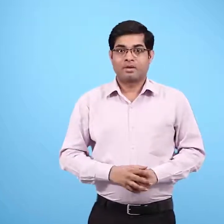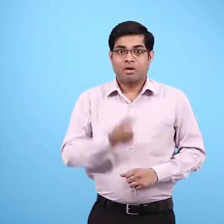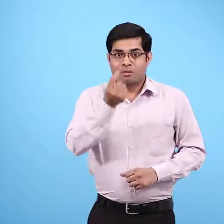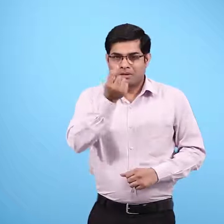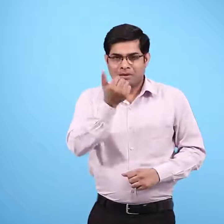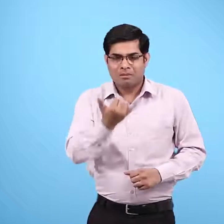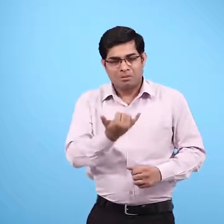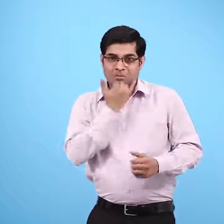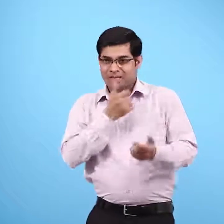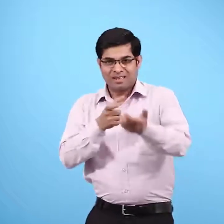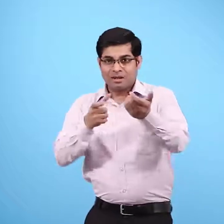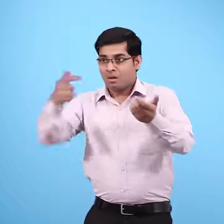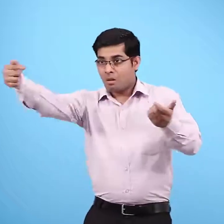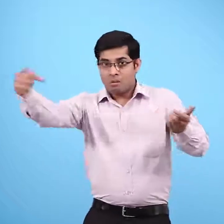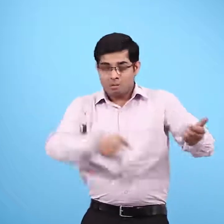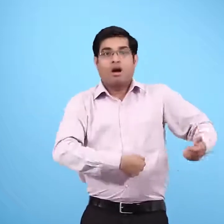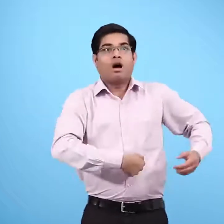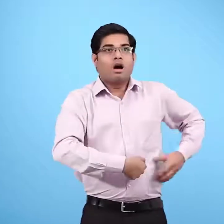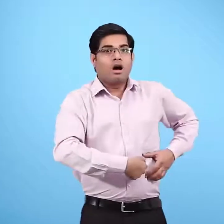बूल से पेट में लगी गोली